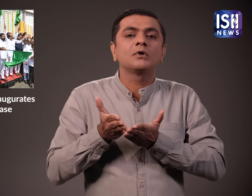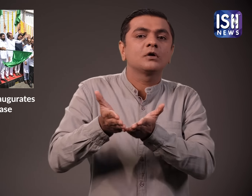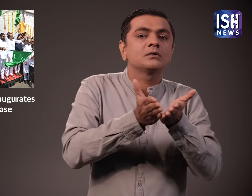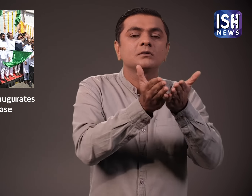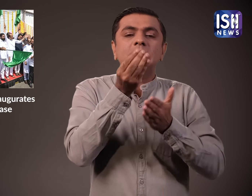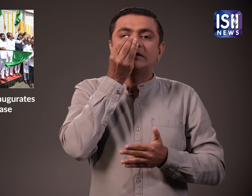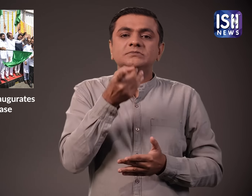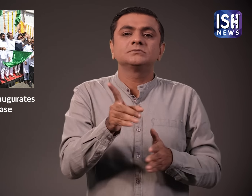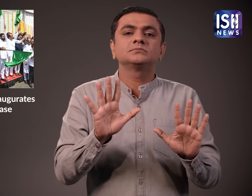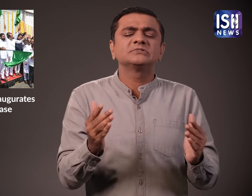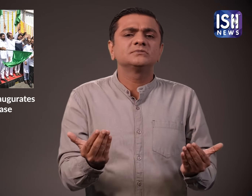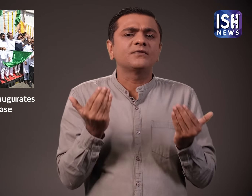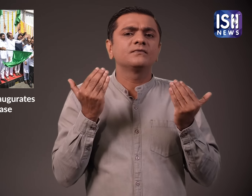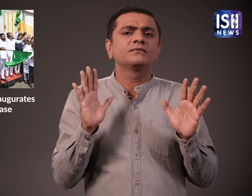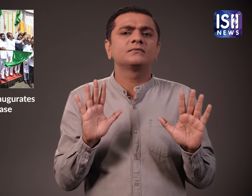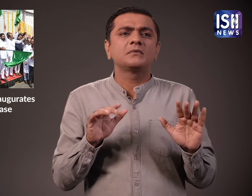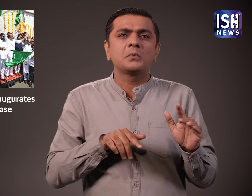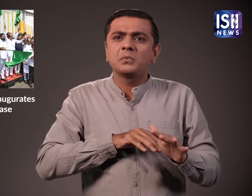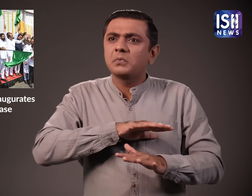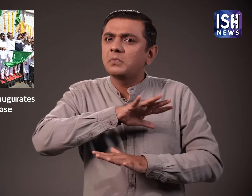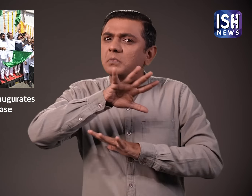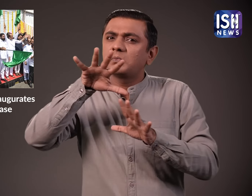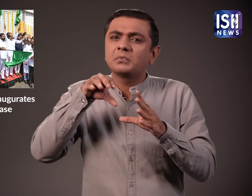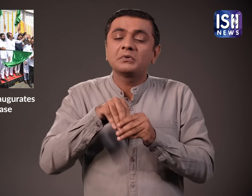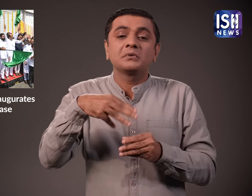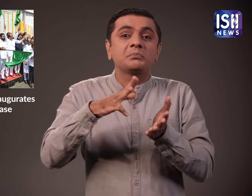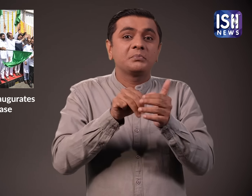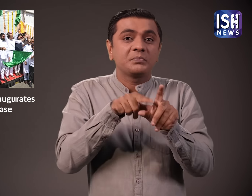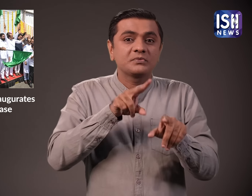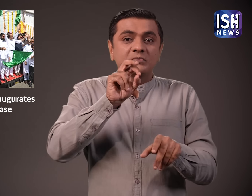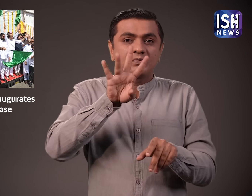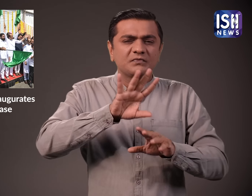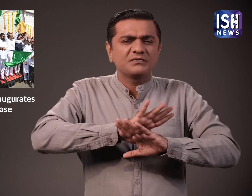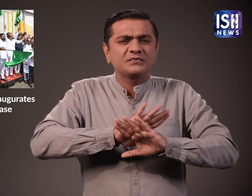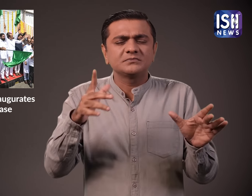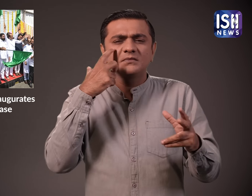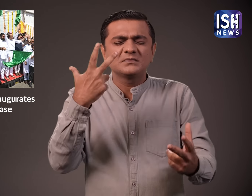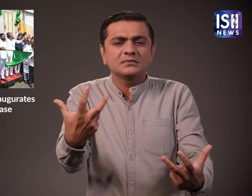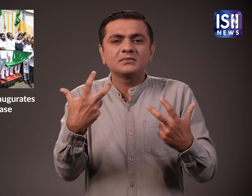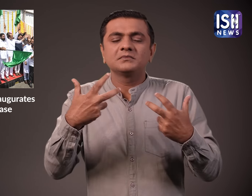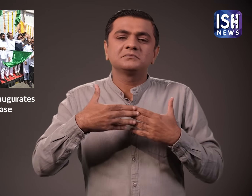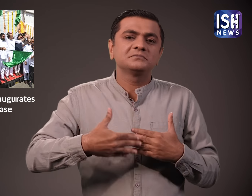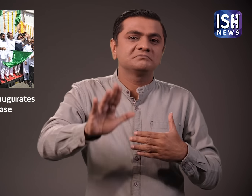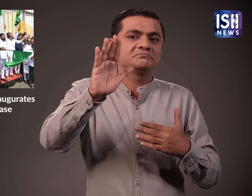ताकि मचवारों की नौकाओं को सुगम या मार्क सुनिस्चित हो सके मही महिने में कोस्टल रोड और भी खुबसूरत दिखेगा